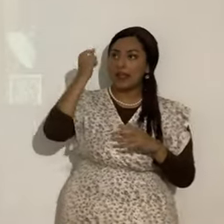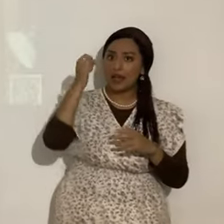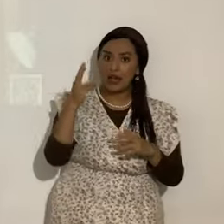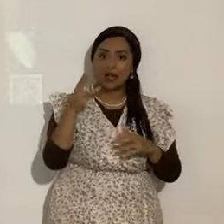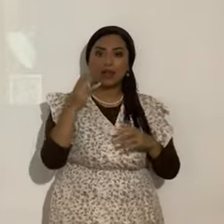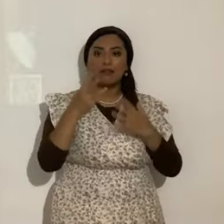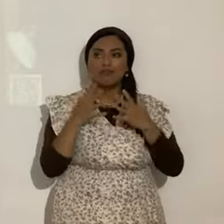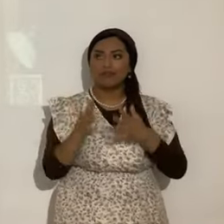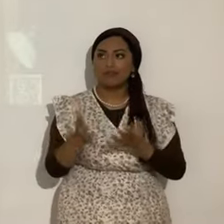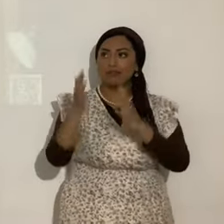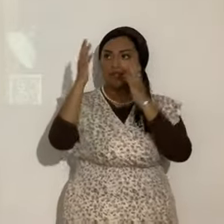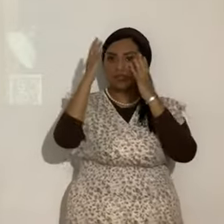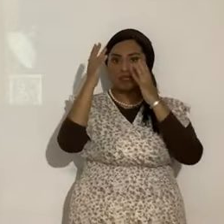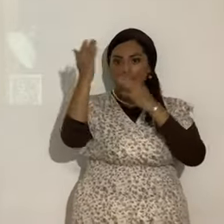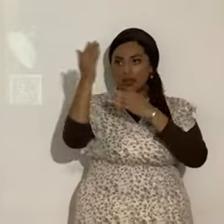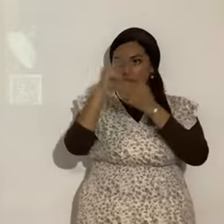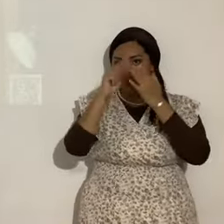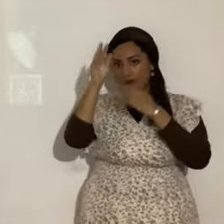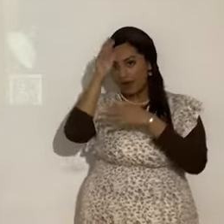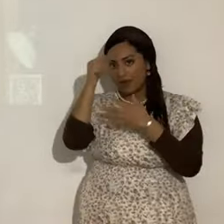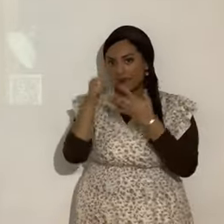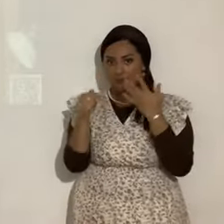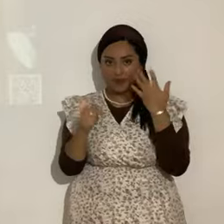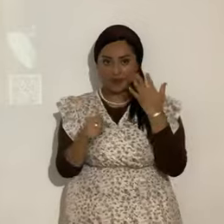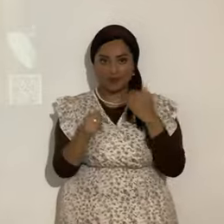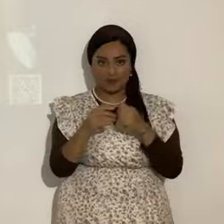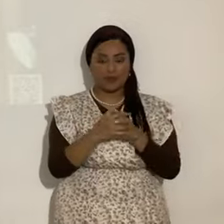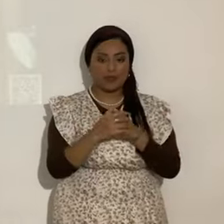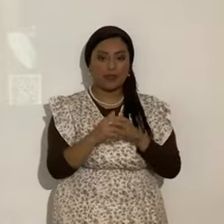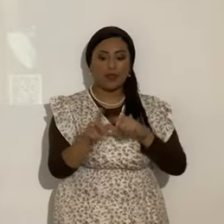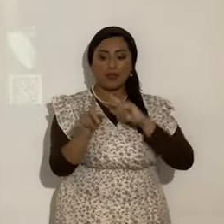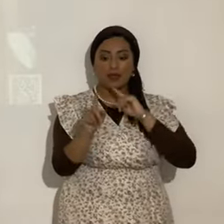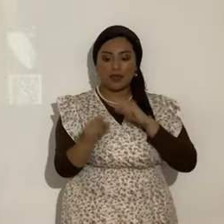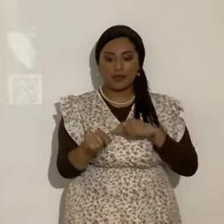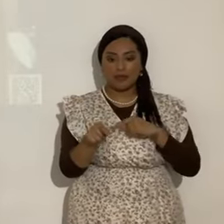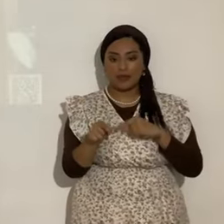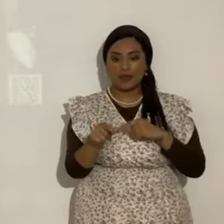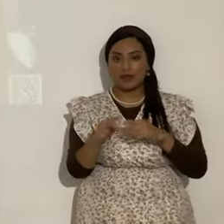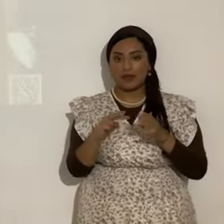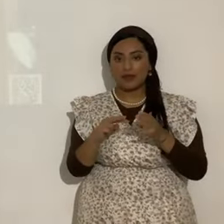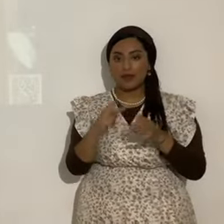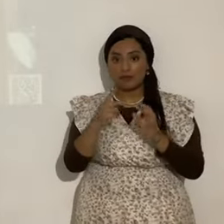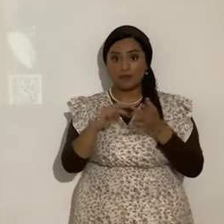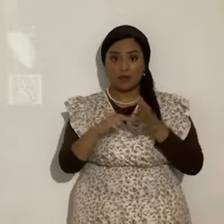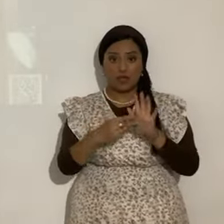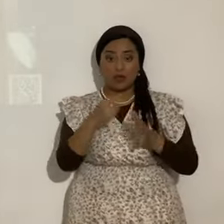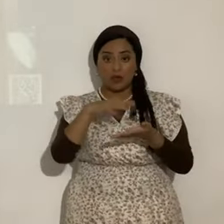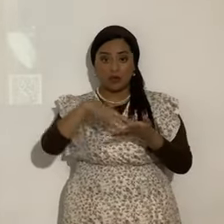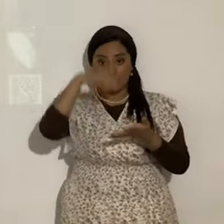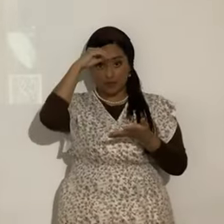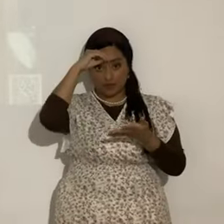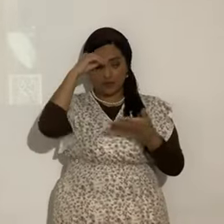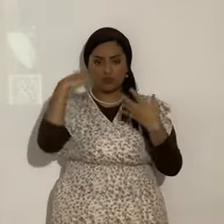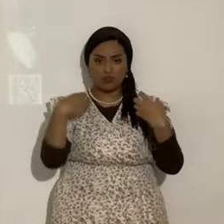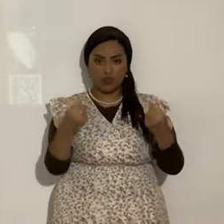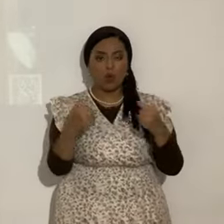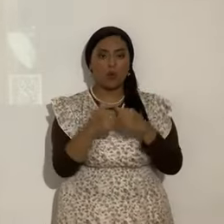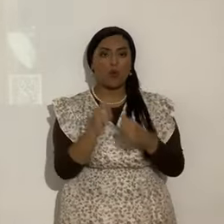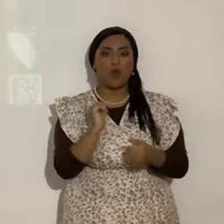Kabod al Eterno. Gloria al Eterno. Etcétera. Contestaron. Quiere decir que están activos. Estudiando fuertemente con nosotros. De